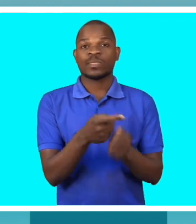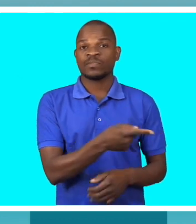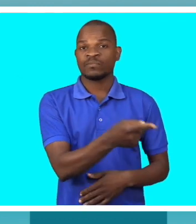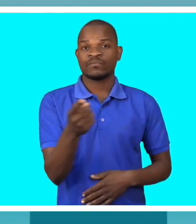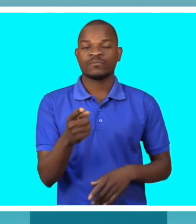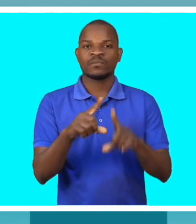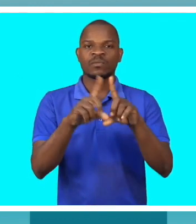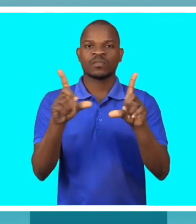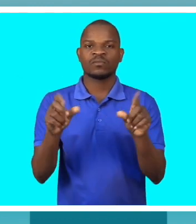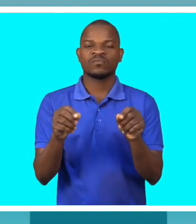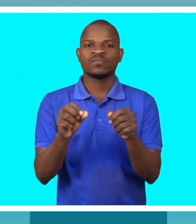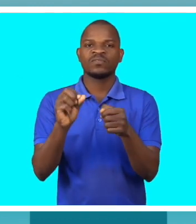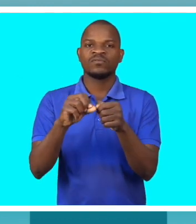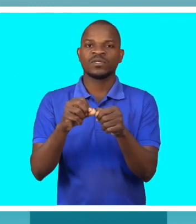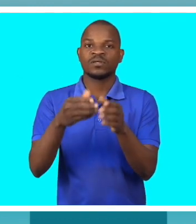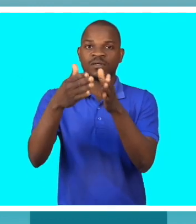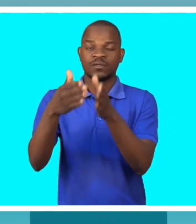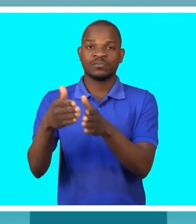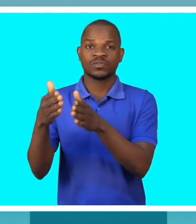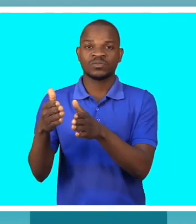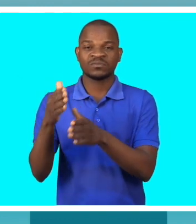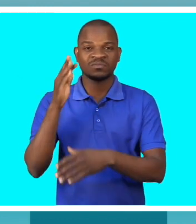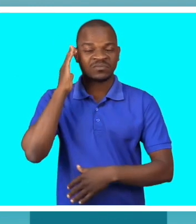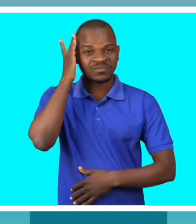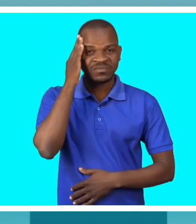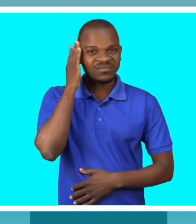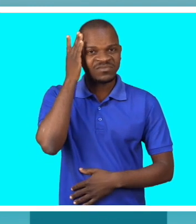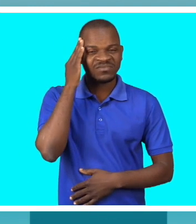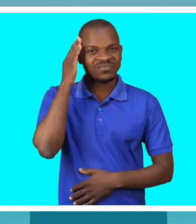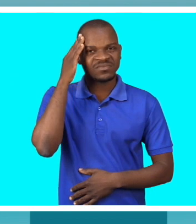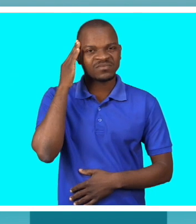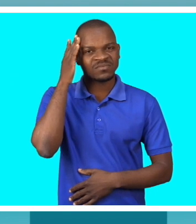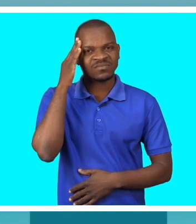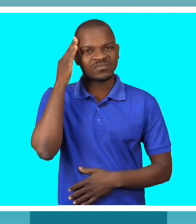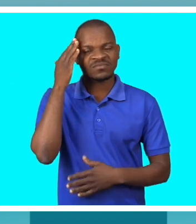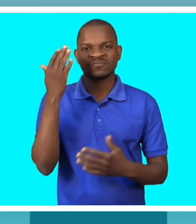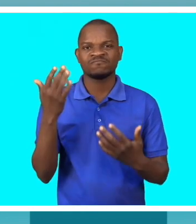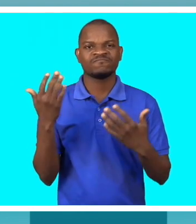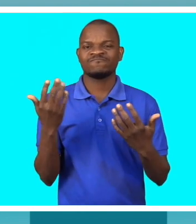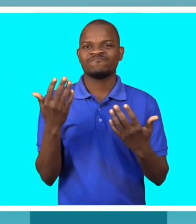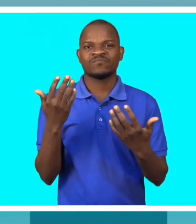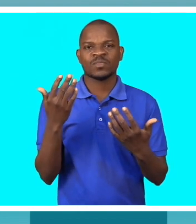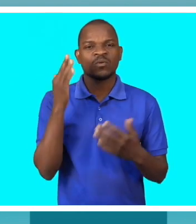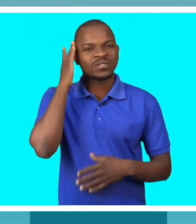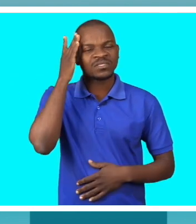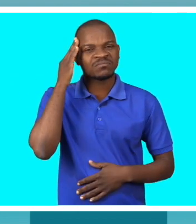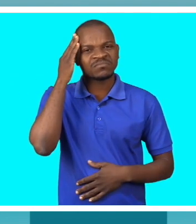fazer com que a pessoa nutre uma série de sintomas, como a